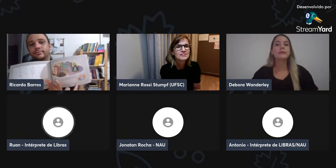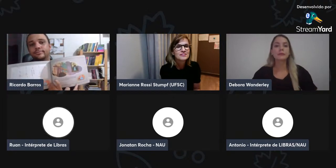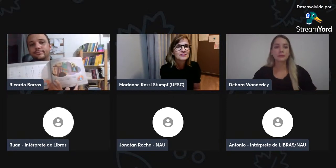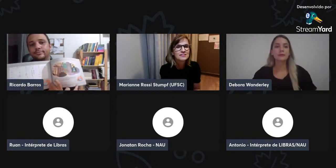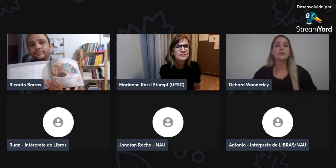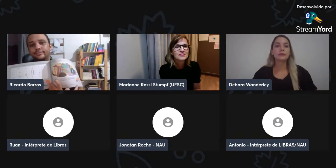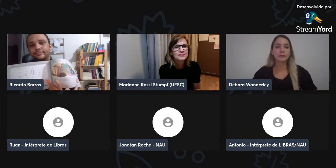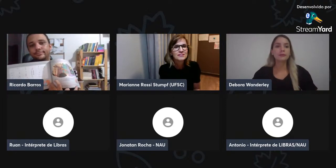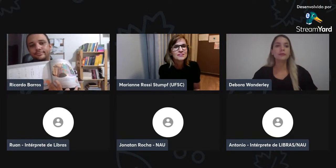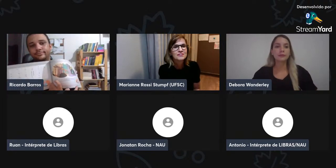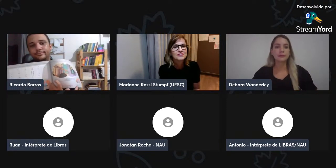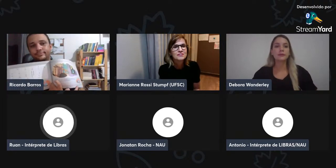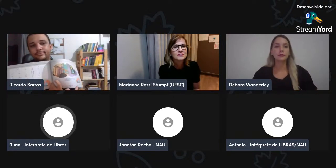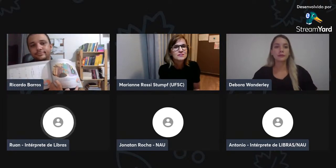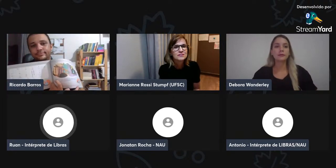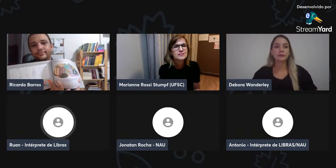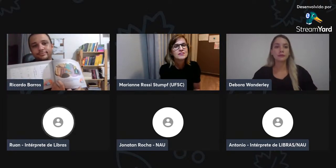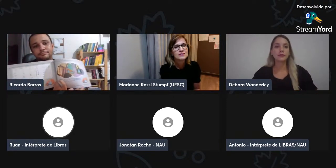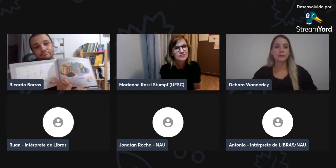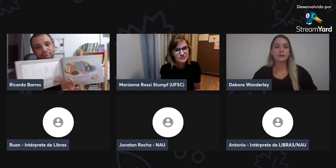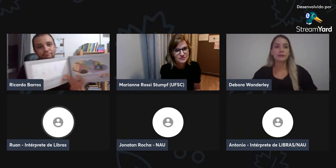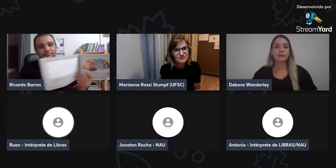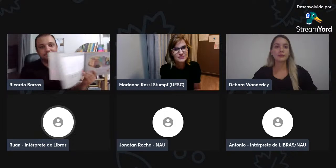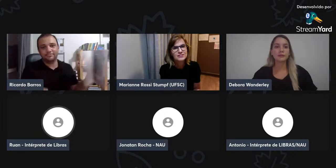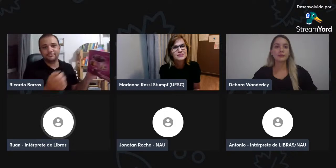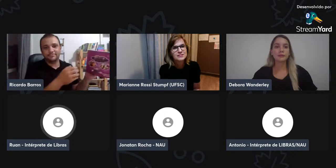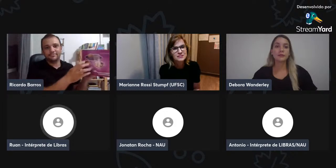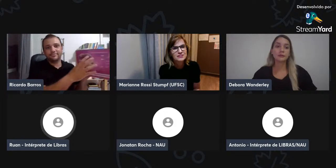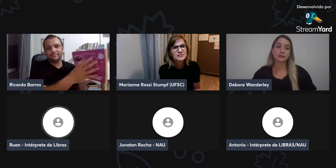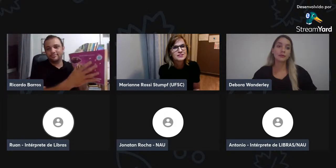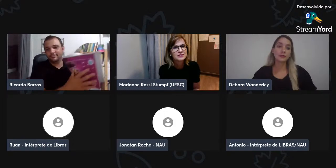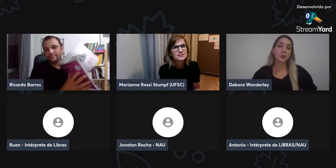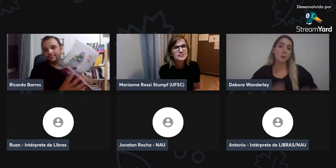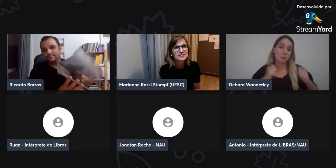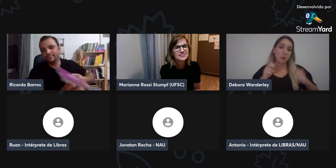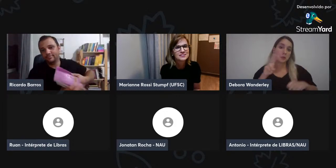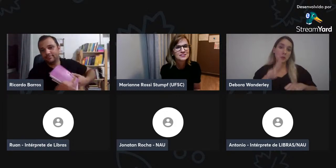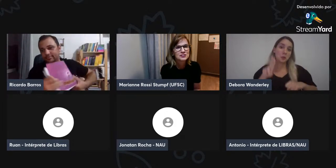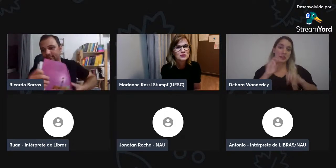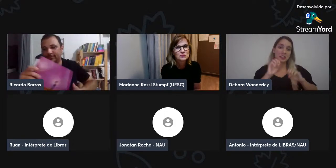Português, o inglês, e também o sign-right.